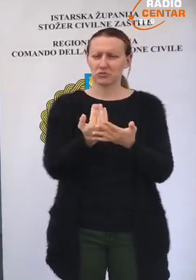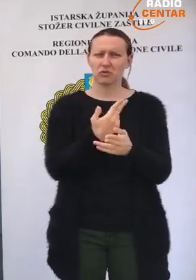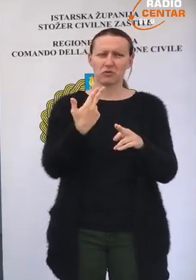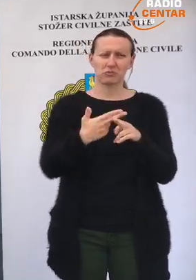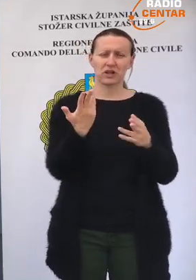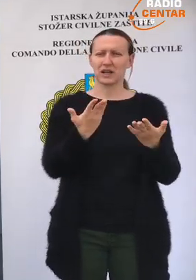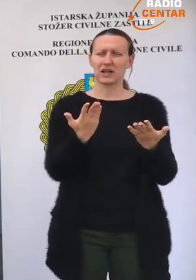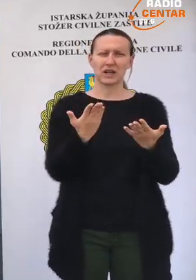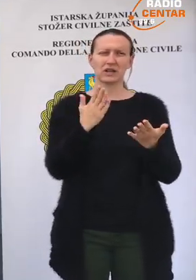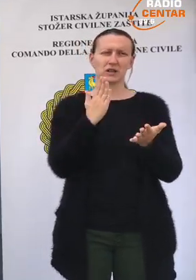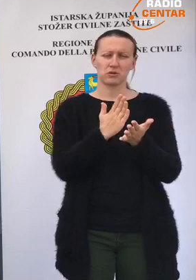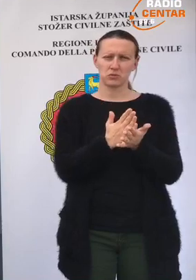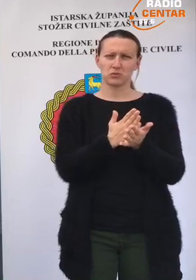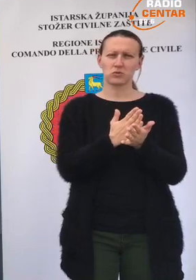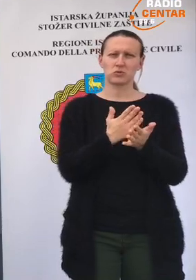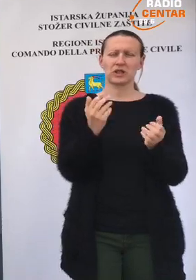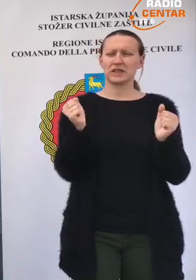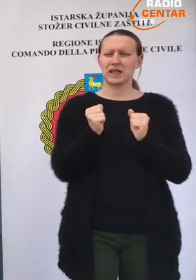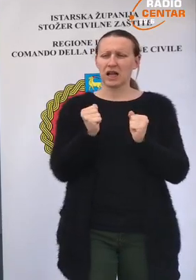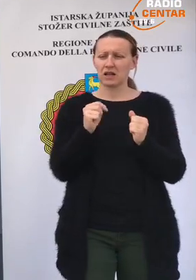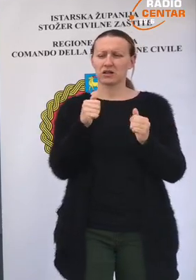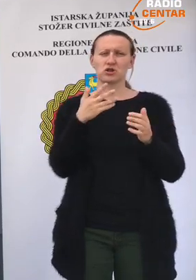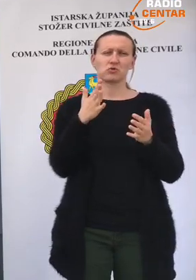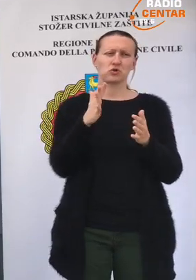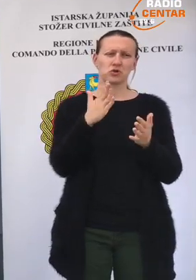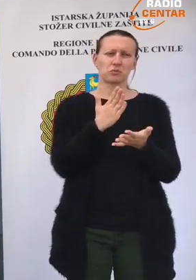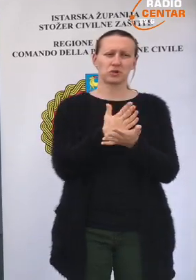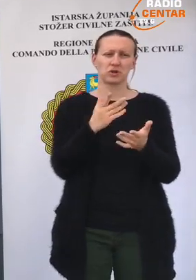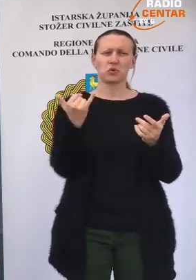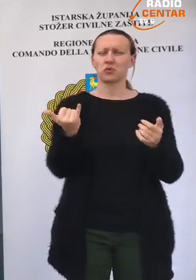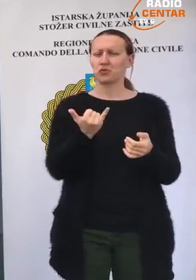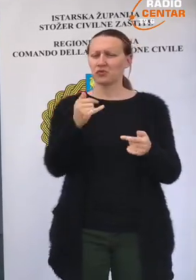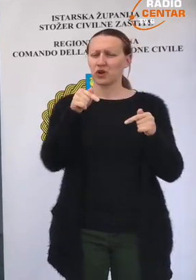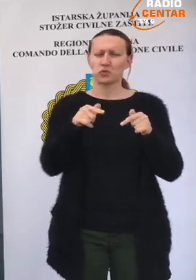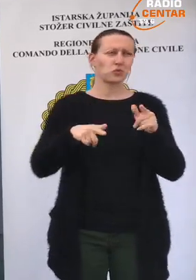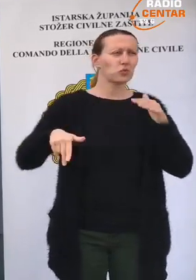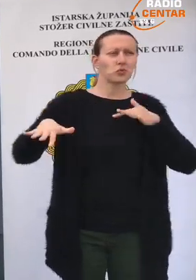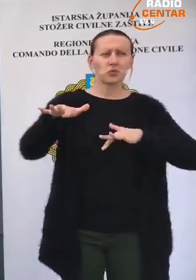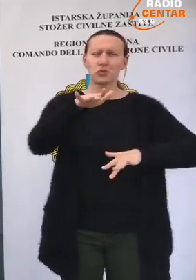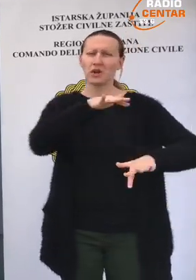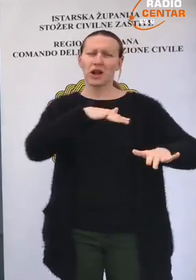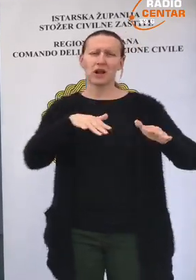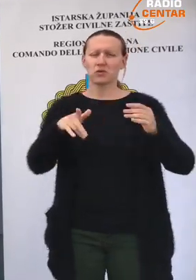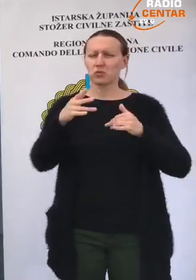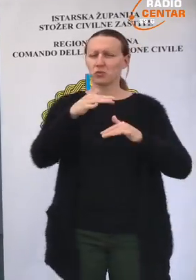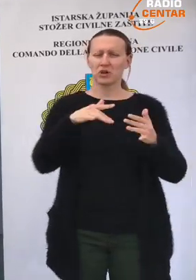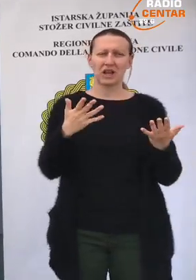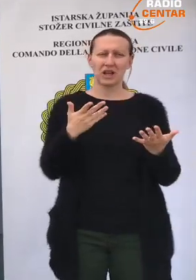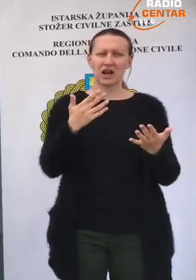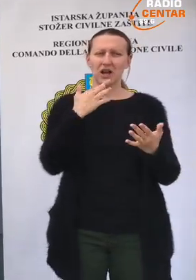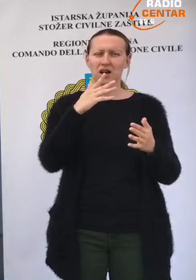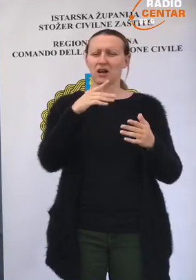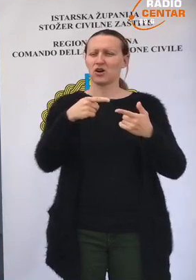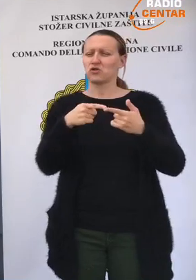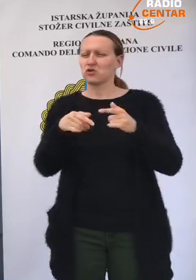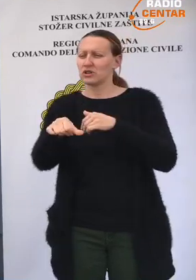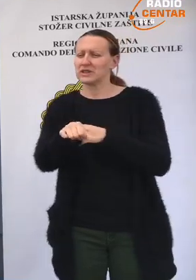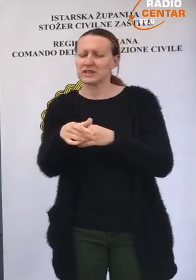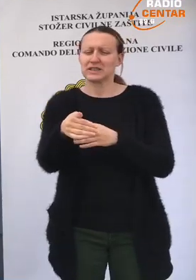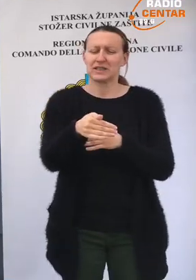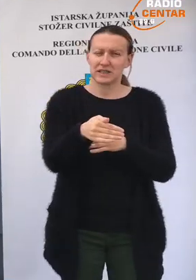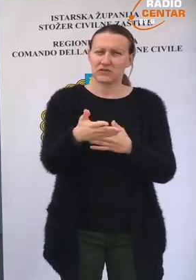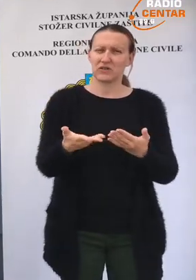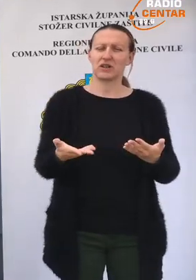opet kad bude zakladilo i da će praktički biti uvijek tu negdje, da rećemo iza kantuna, pa